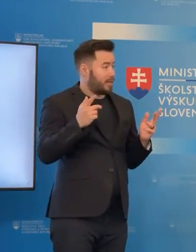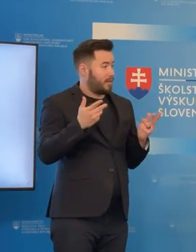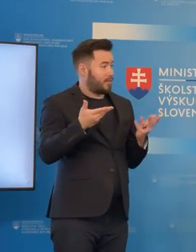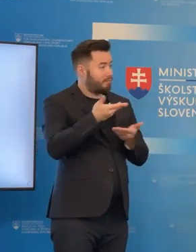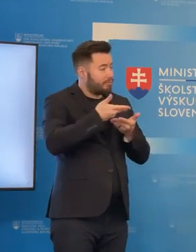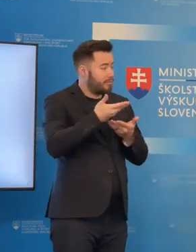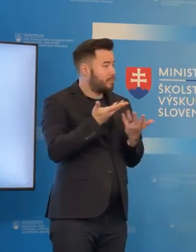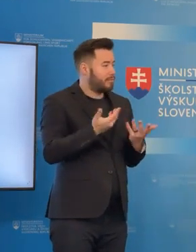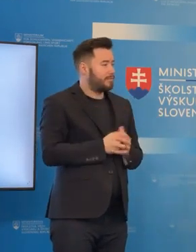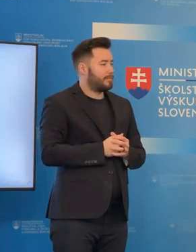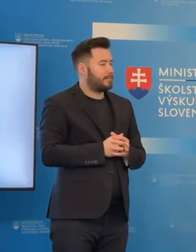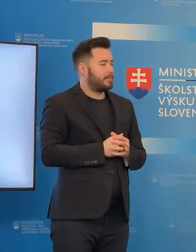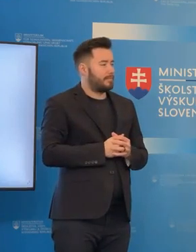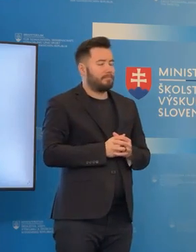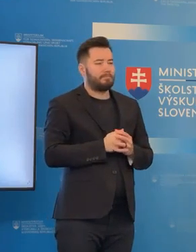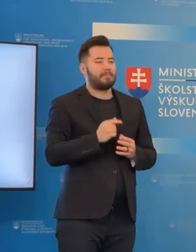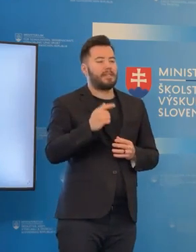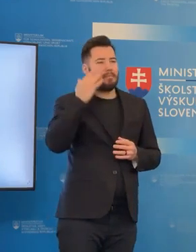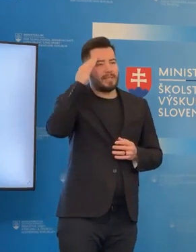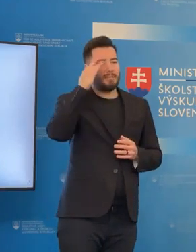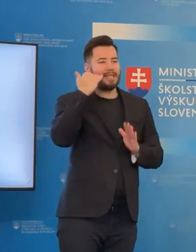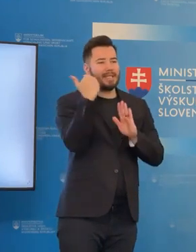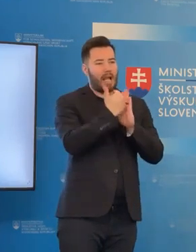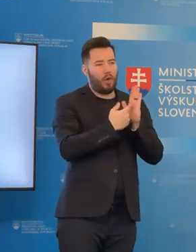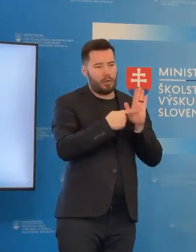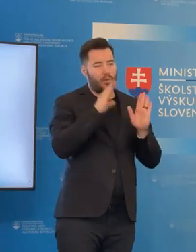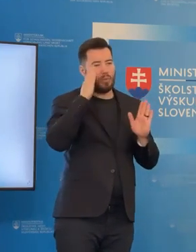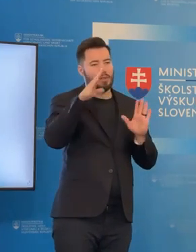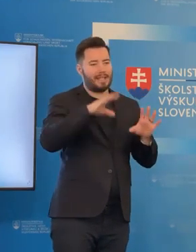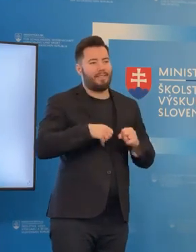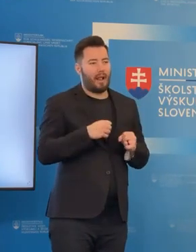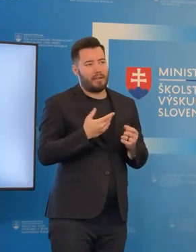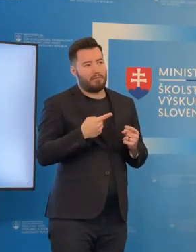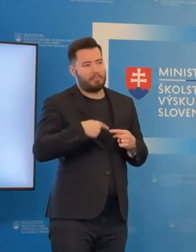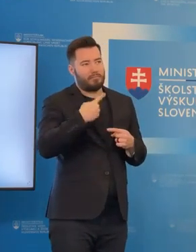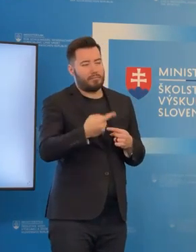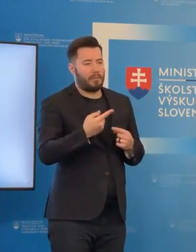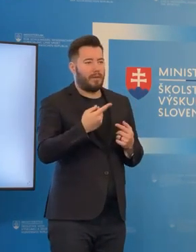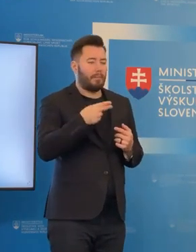Zákon predpokladám, že bude schválený v nasledujúcich dňoch, predpokladám, že možno pondelok,